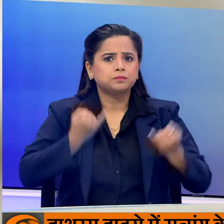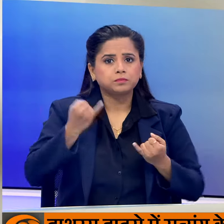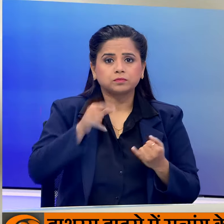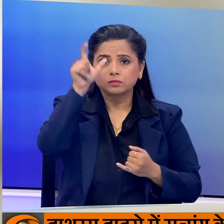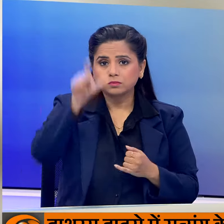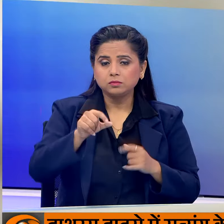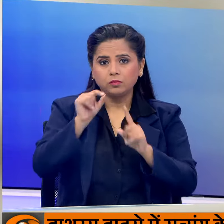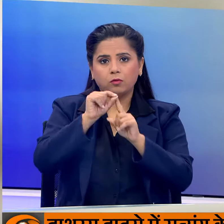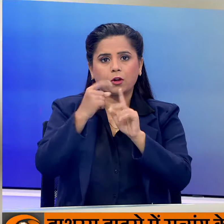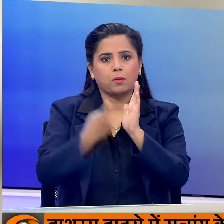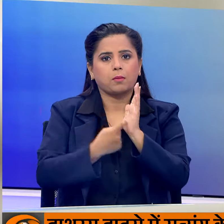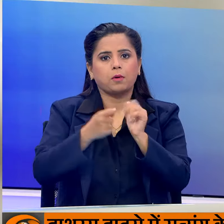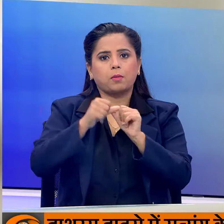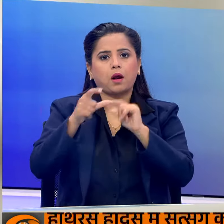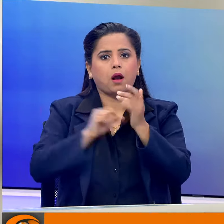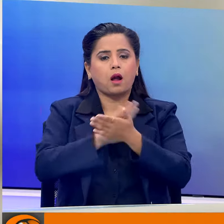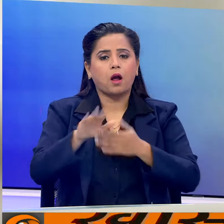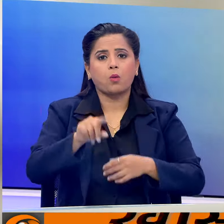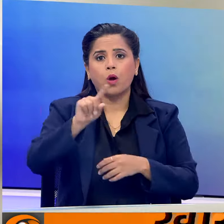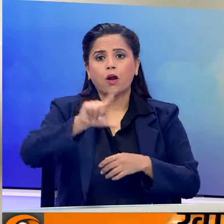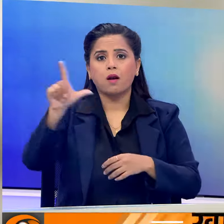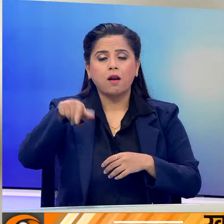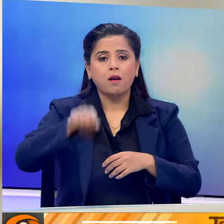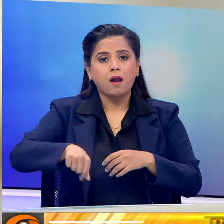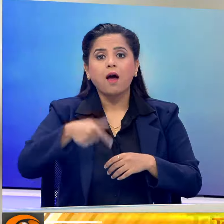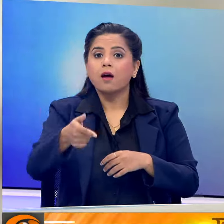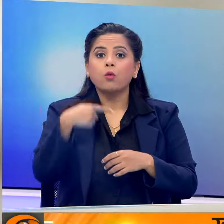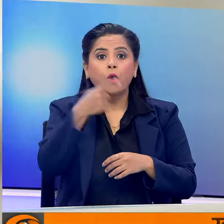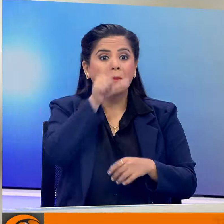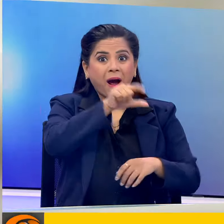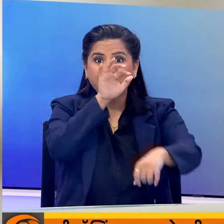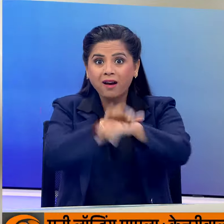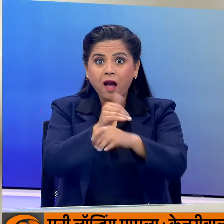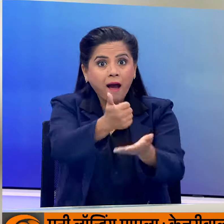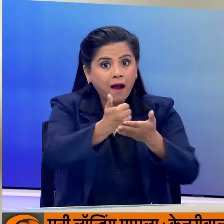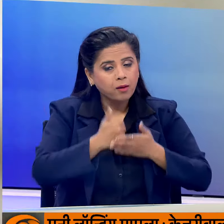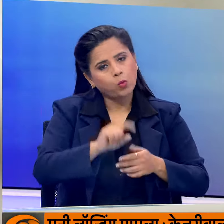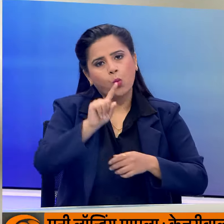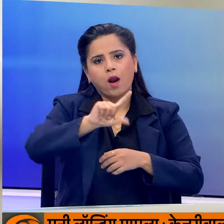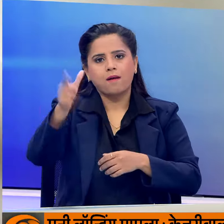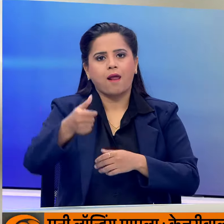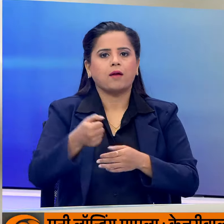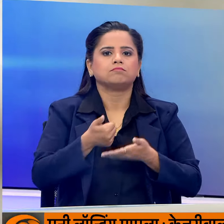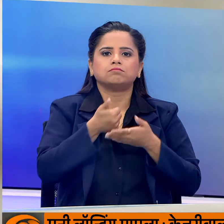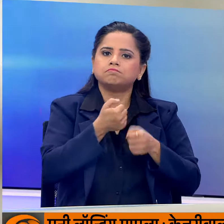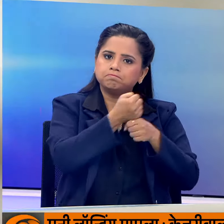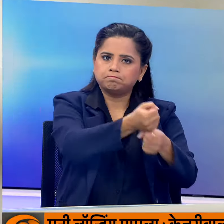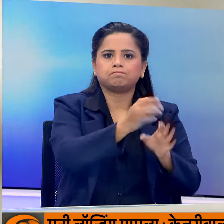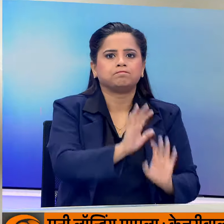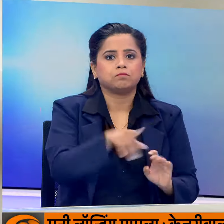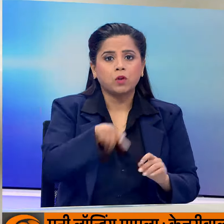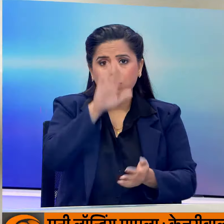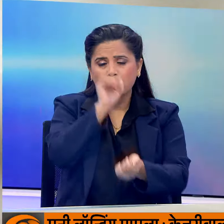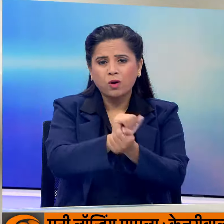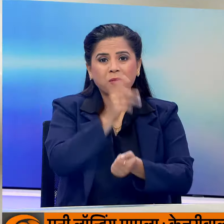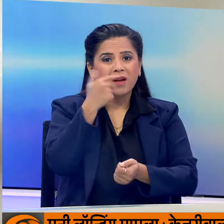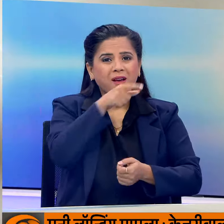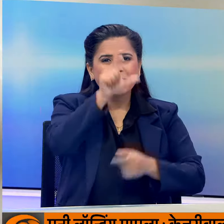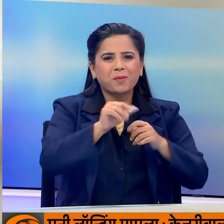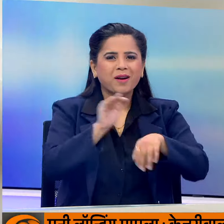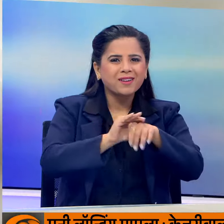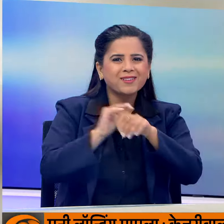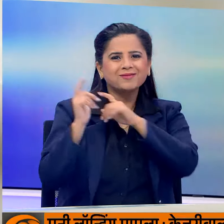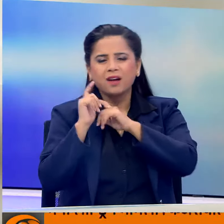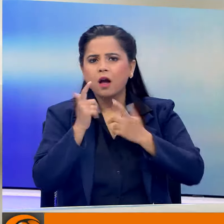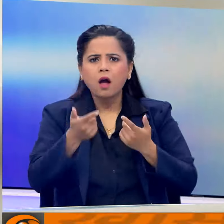प्रकाश मधुकर पर एक लाग का इनाम घोशित किया गया है पुलिस के अनुसार सेवादारों ने भीड को रोकने की कोशिश नहीं